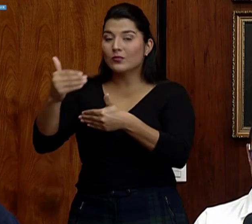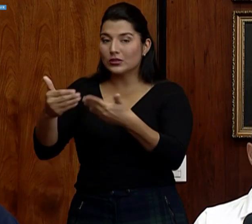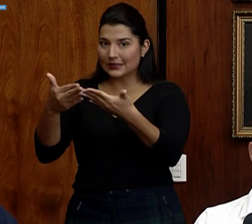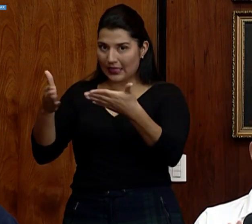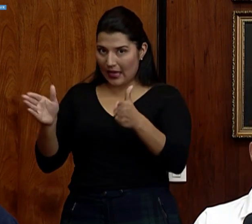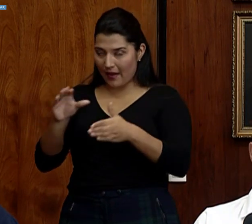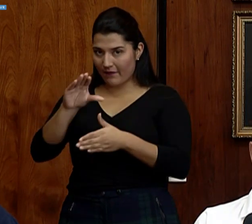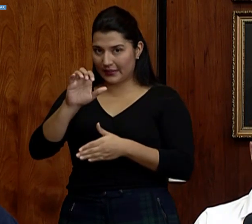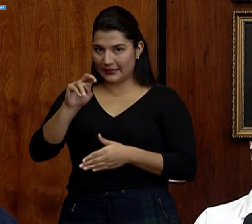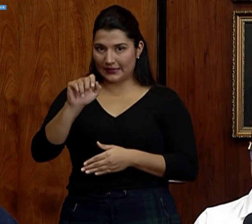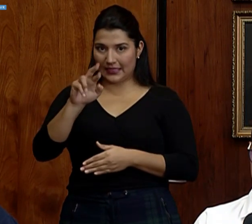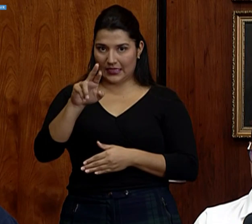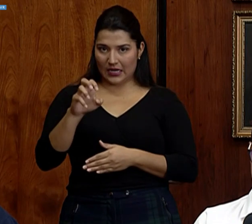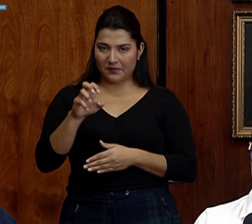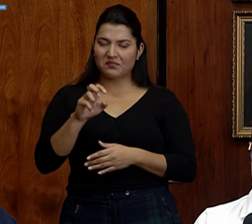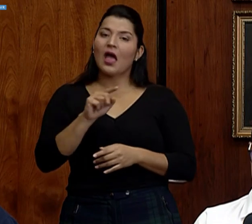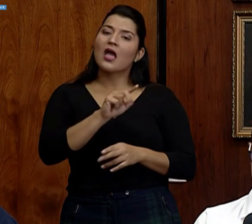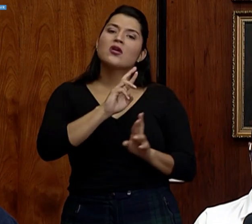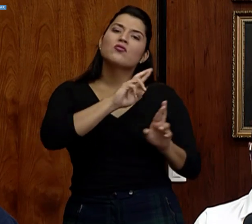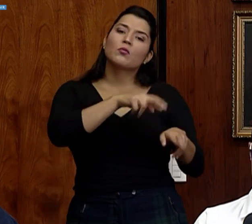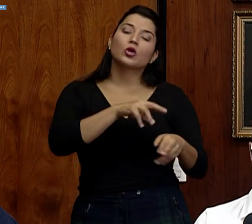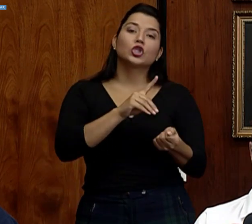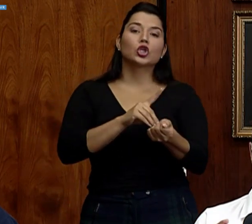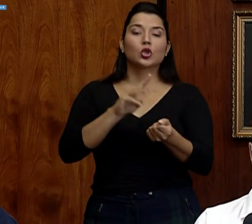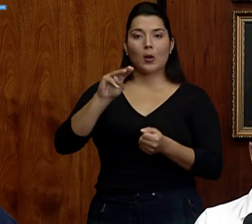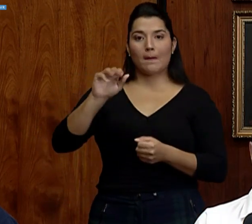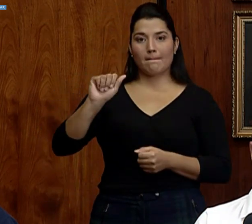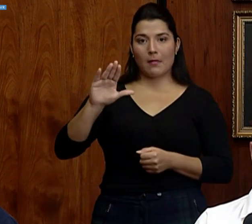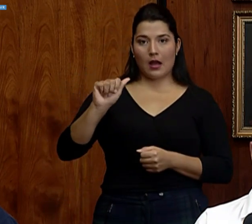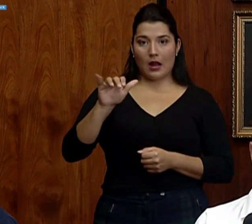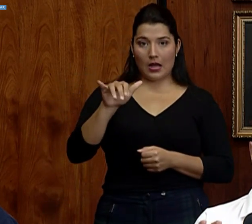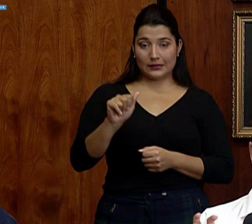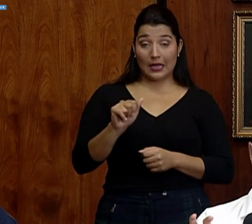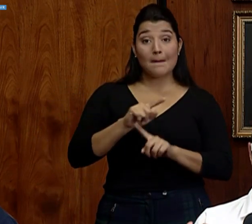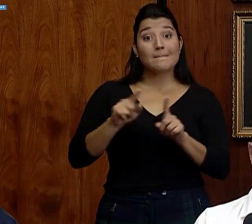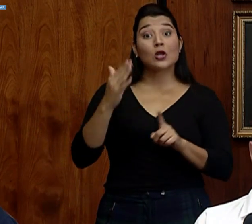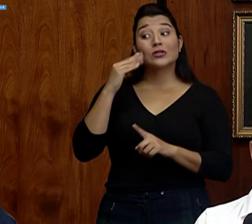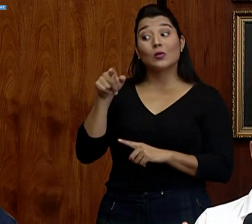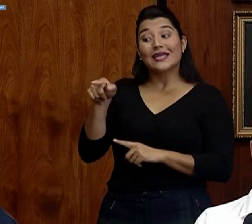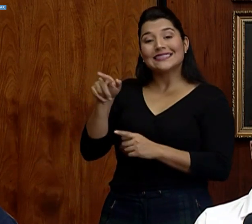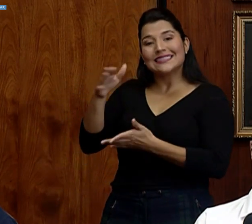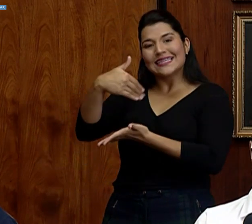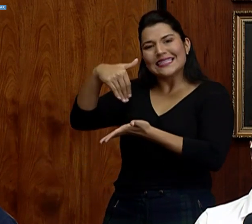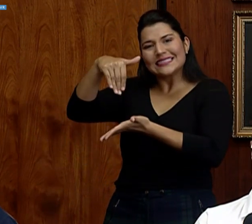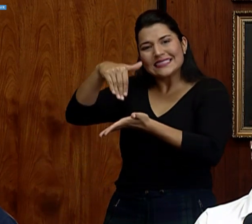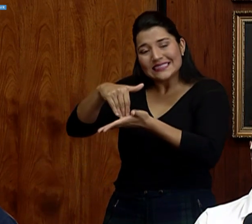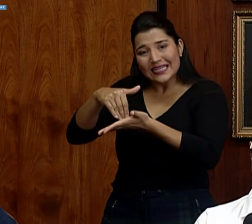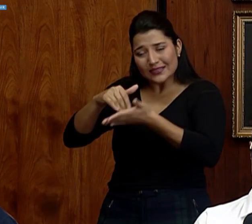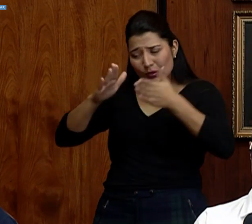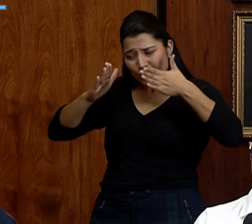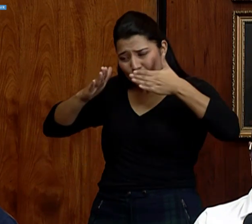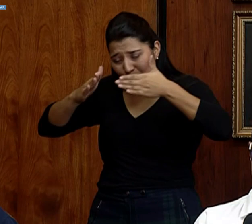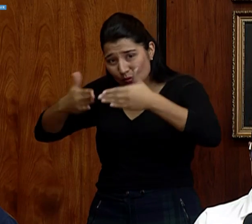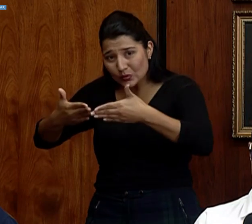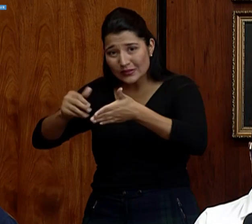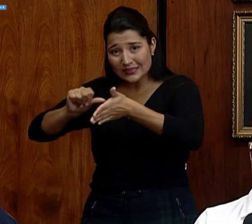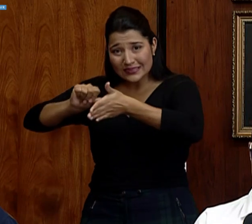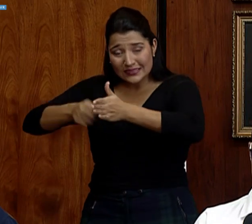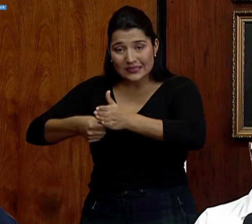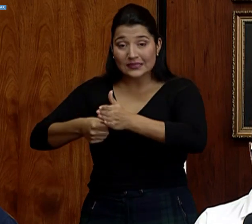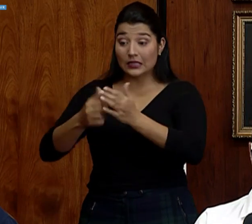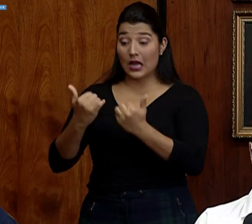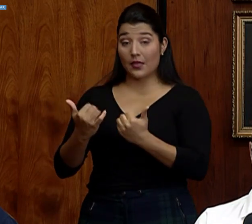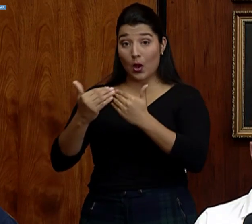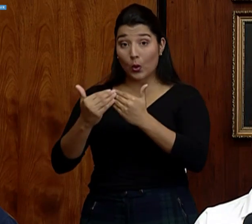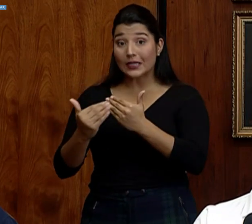Macaya más bien voy a darle la palabra a él, pero sí sabemos que es un centro que se va a especializar por los siguientes tiempos,